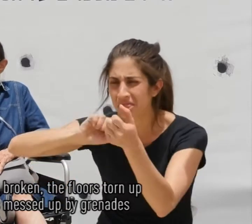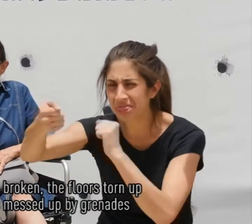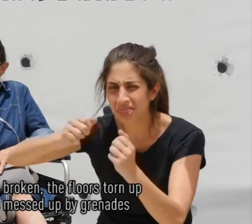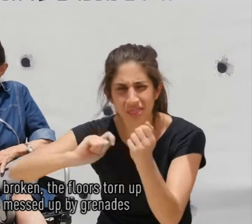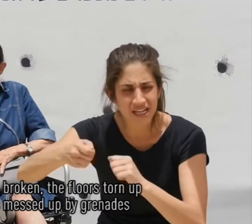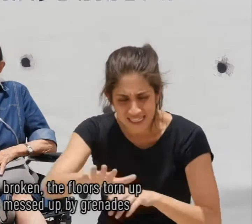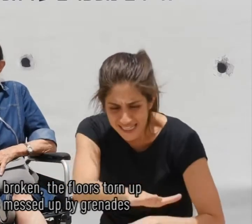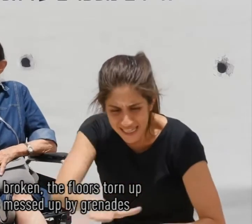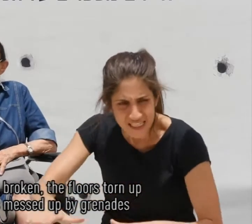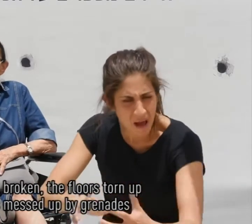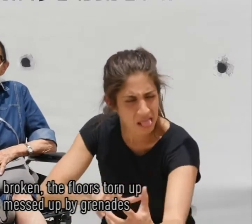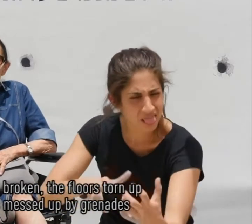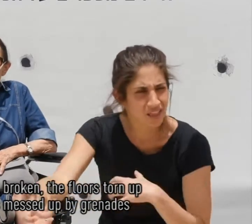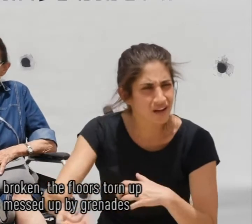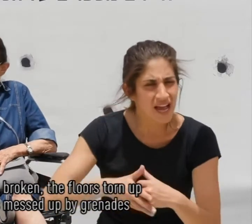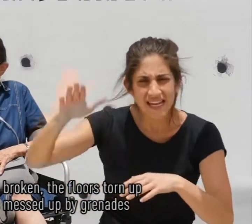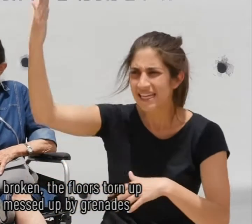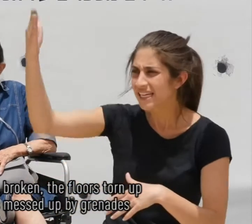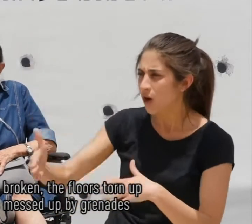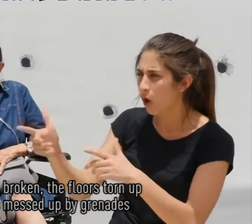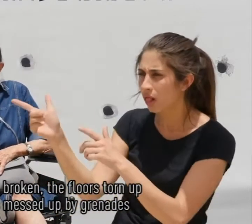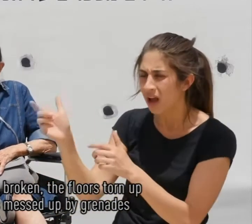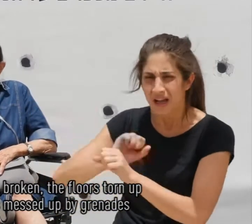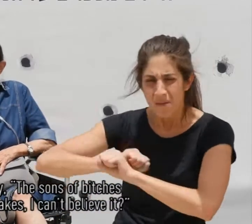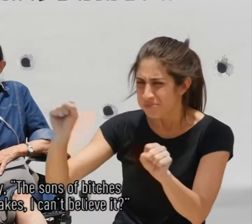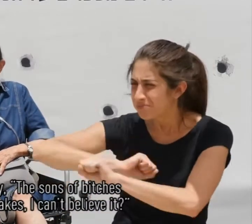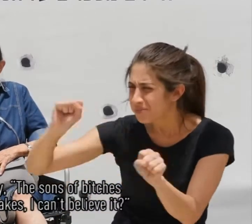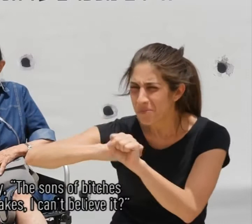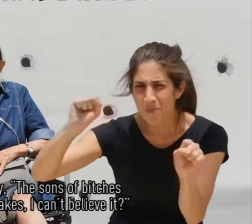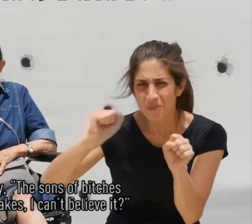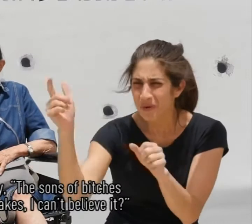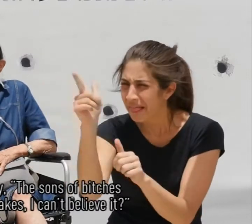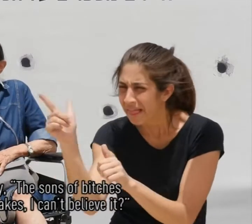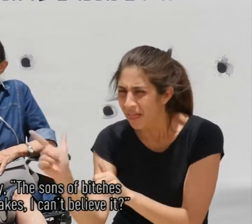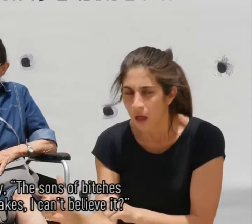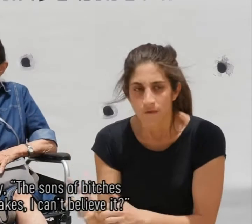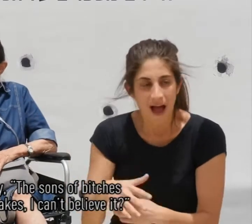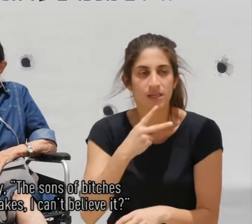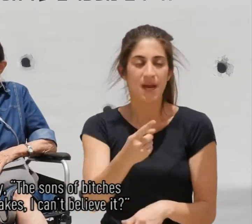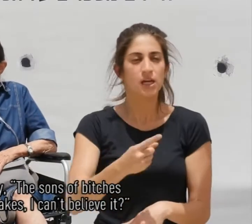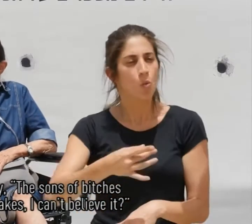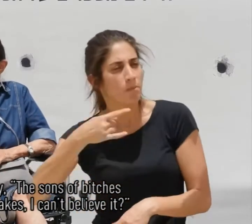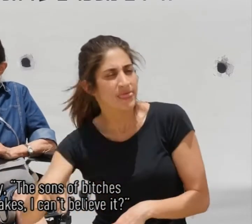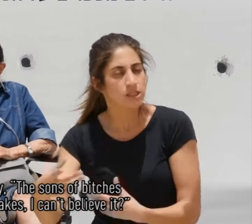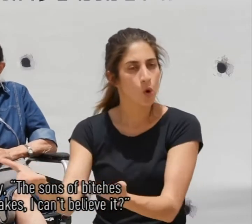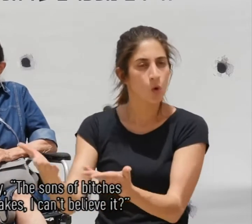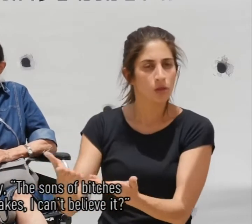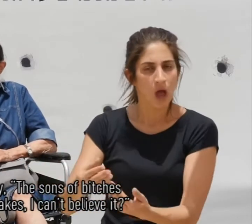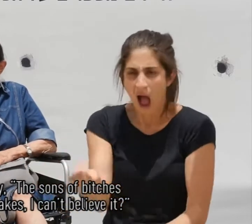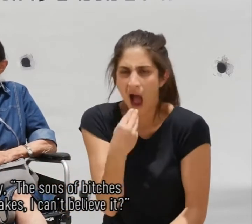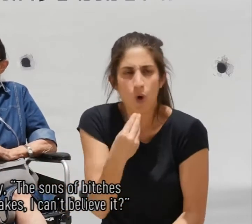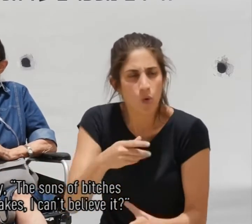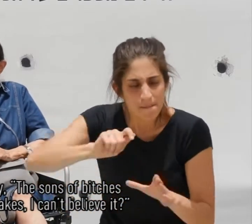הרצפה שבורה וקירות מרוססים ברימון ואז הם יגידו בני זונות אכלו לי